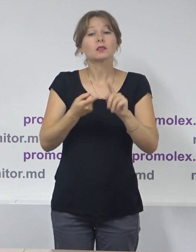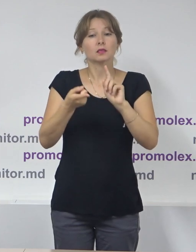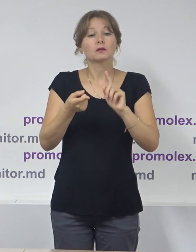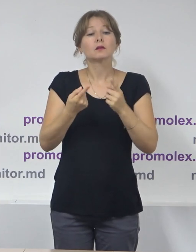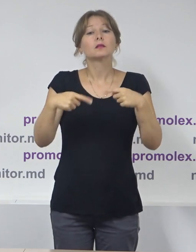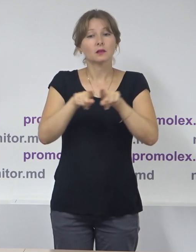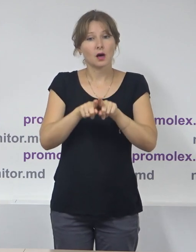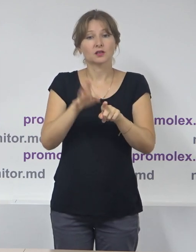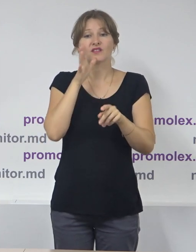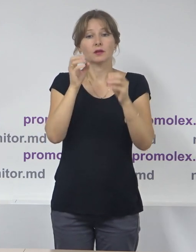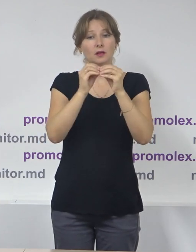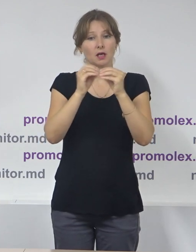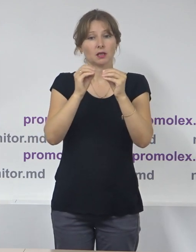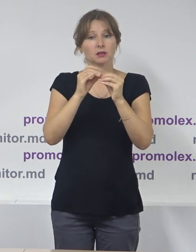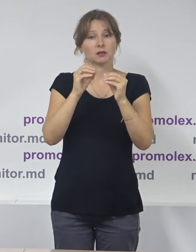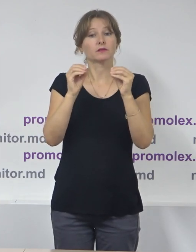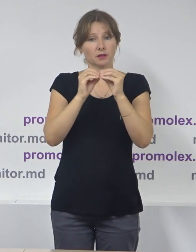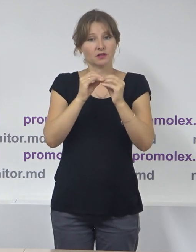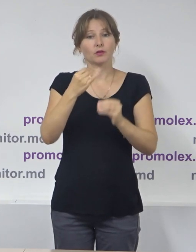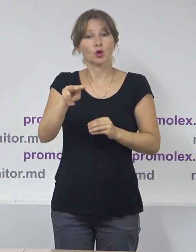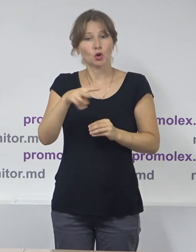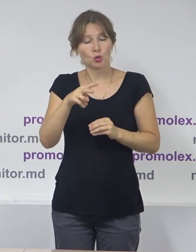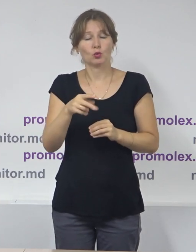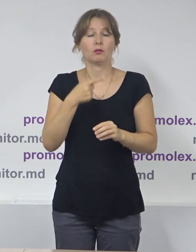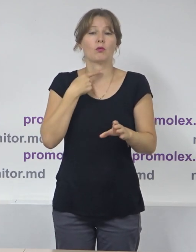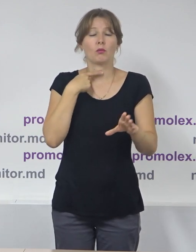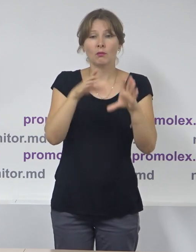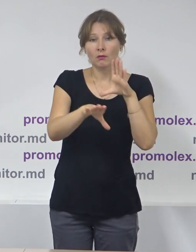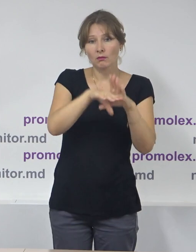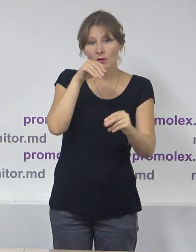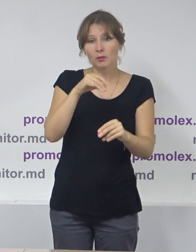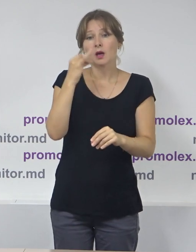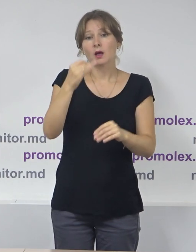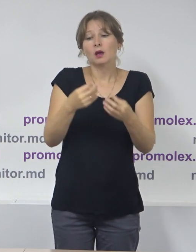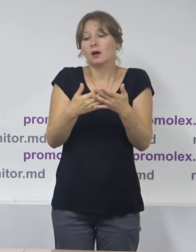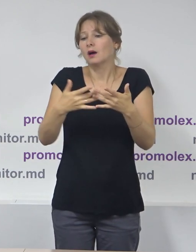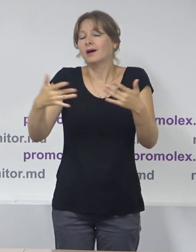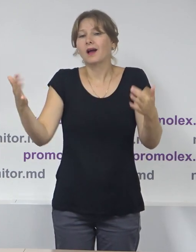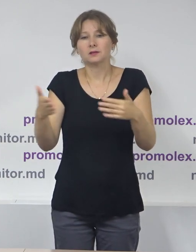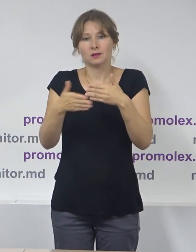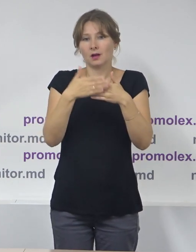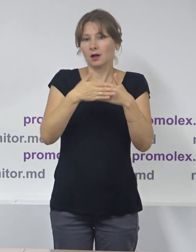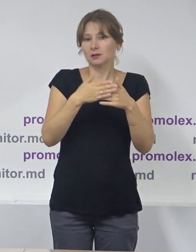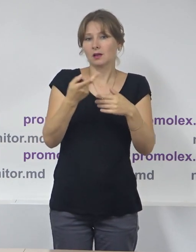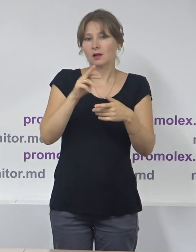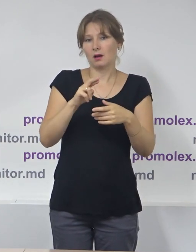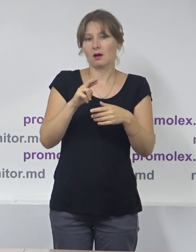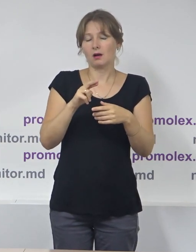introdus la 10 iulie și votat la 31 iulie, au fost aduse și alte amendamente codului electoral.